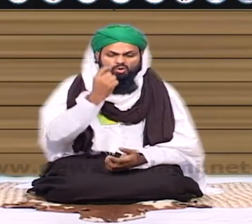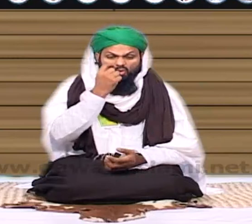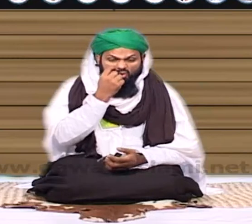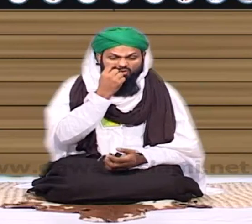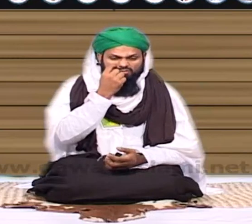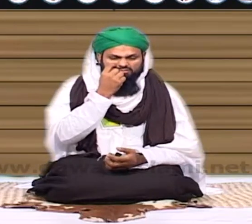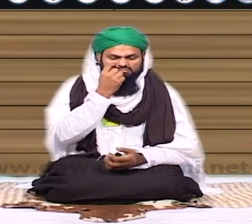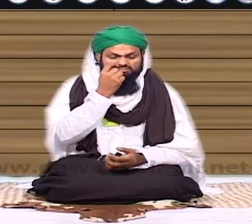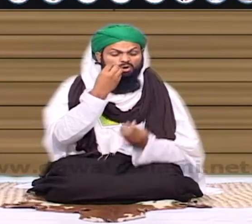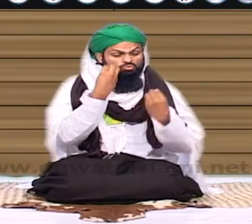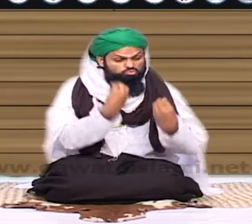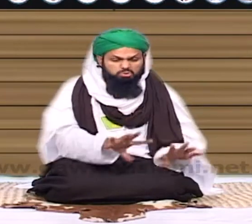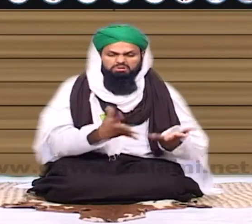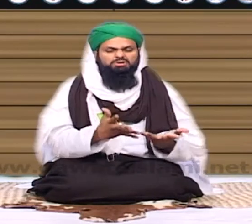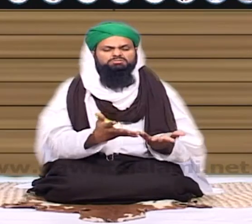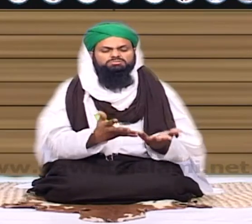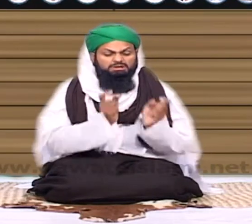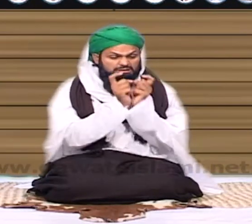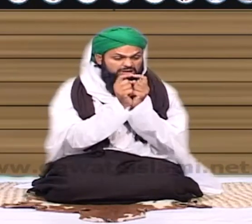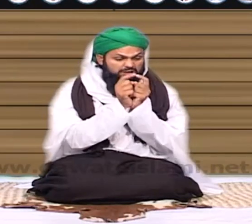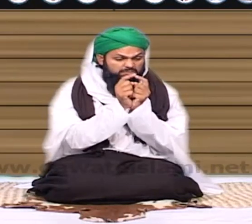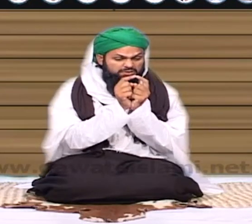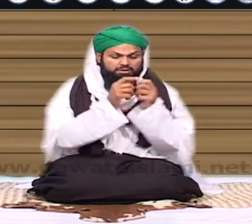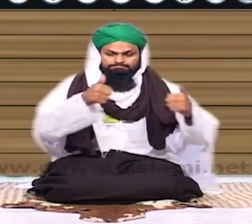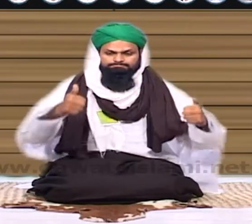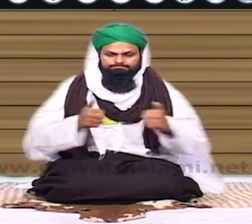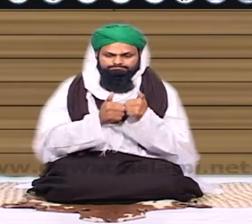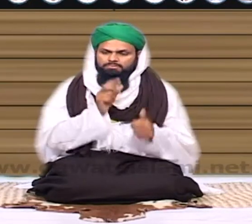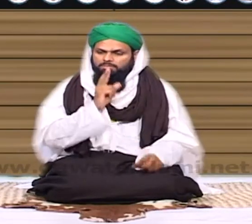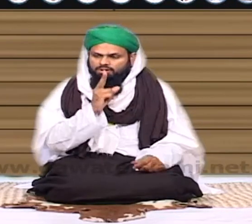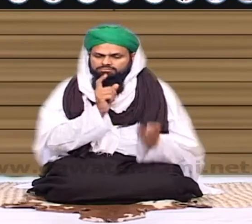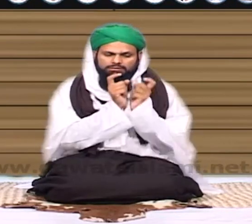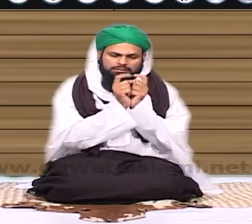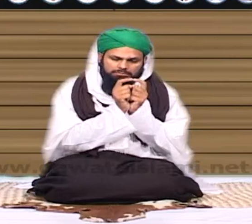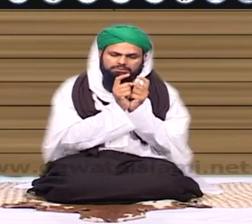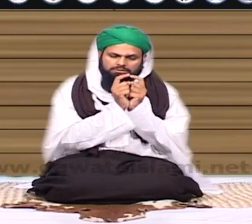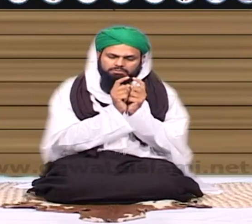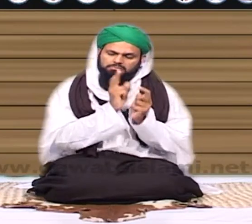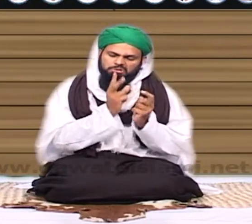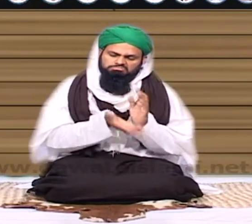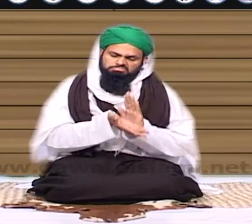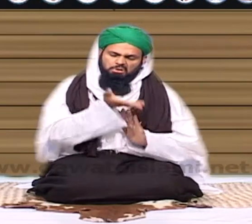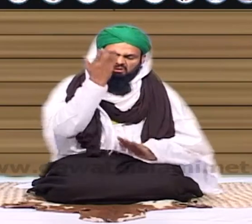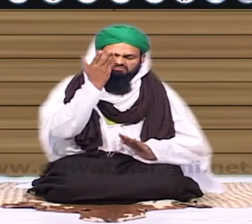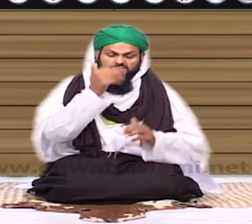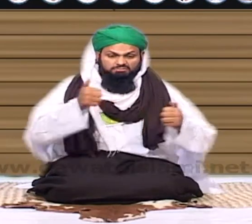ہے انہیں اس سے تو بات آج کوئی رہتا ہی نہیں غیبت ہماری محفل کی آج زینت بنی ہوئی